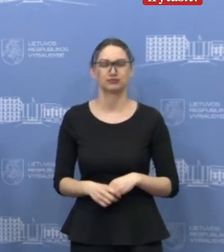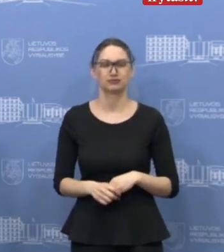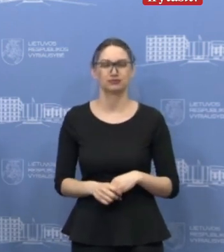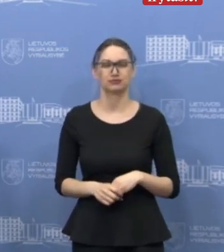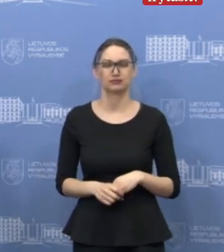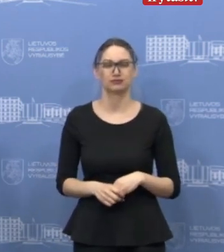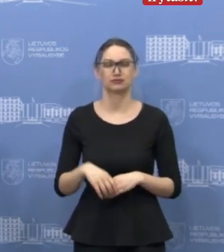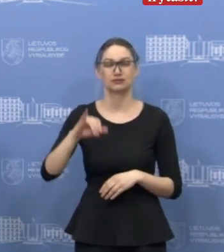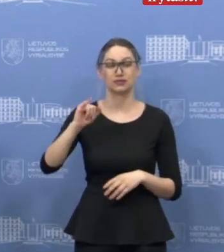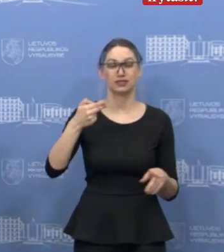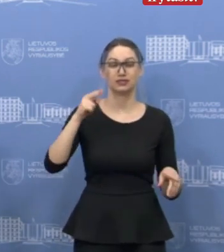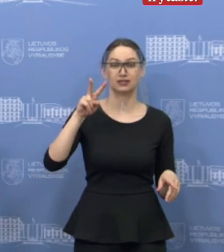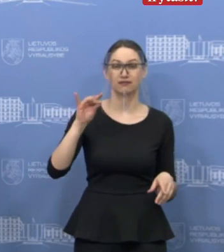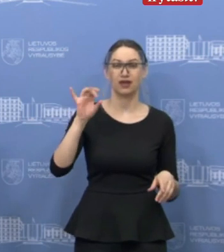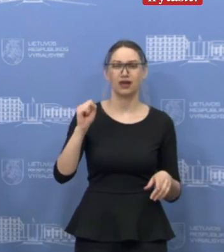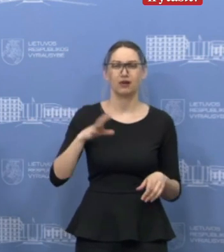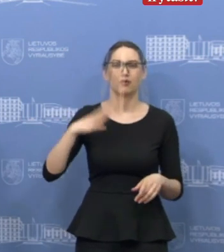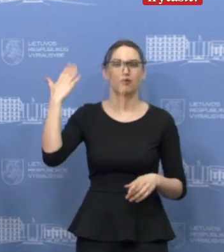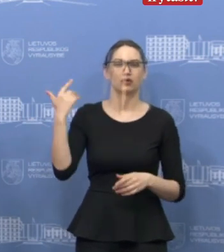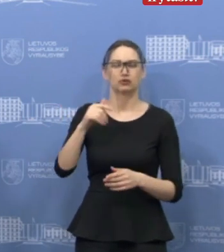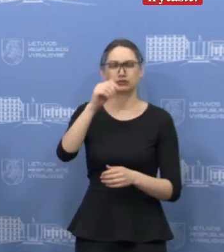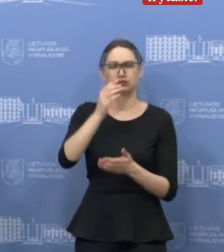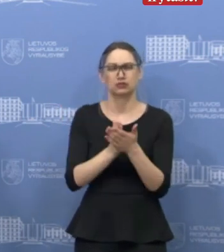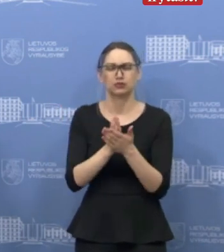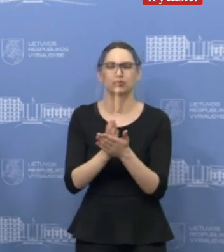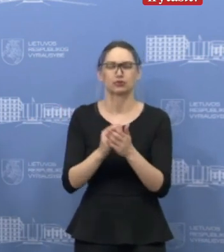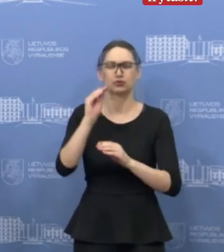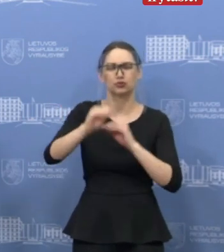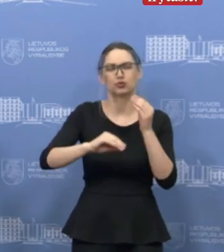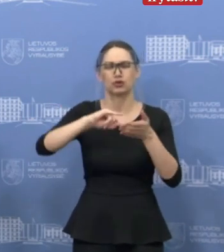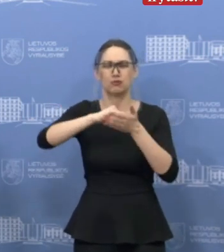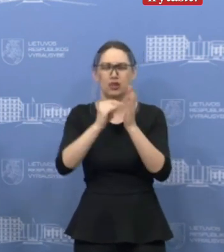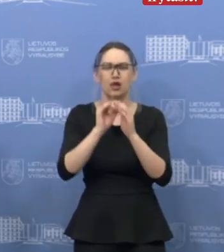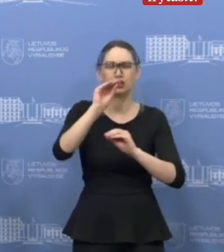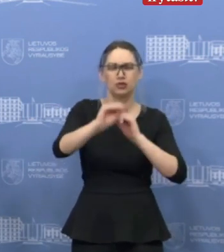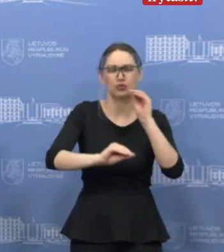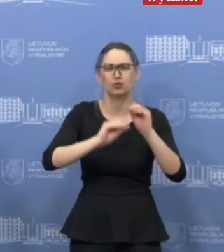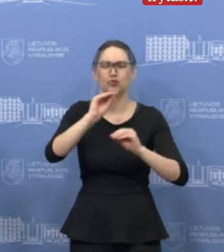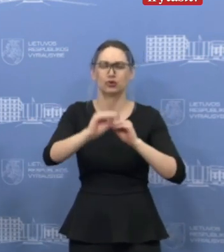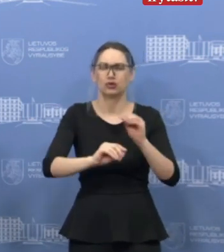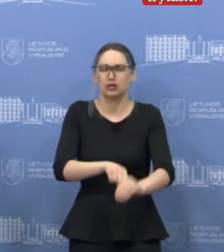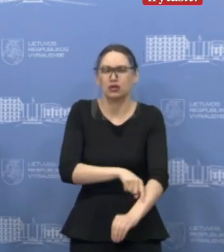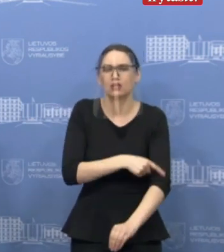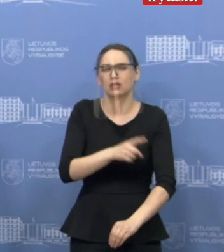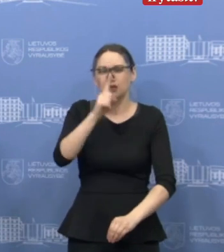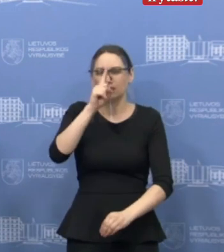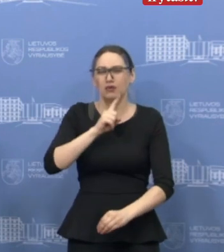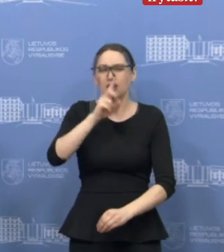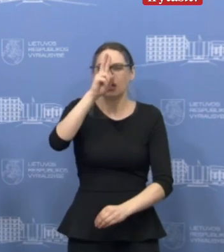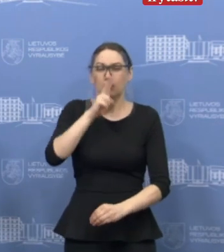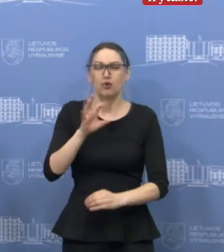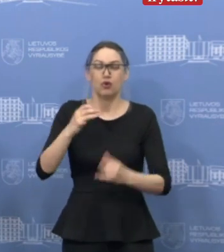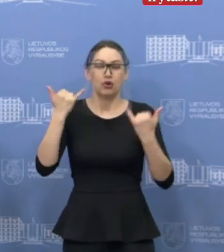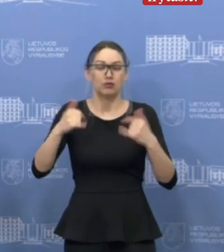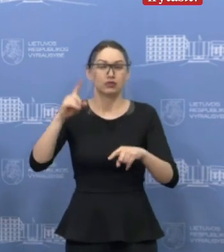anksčiau į dvėgos buvo kūriamos mėnesių mėnesiais, šiandien yra praktiškai organizuojamos ir padaromos